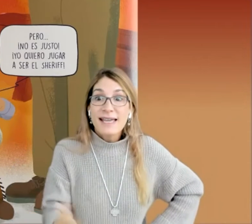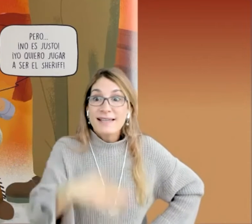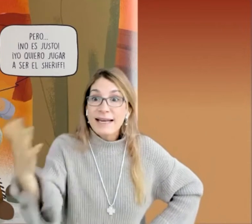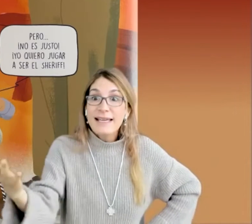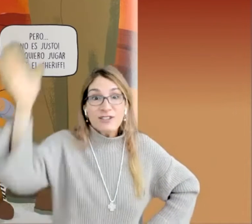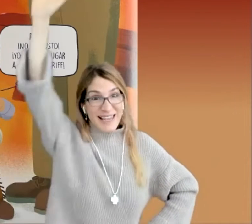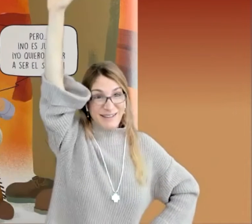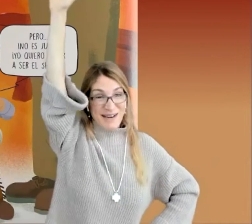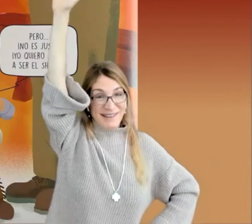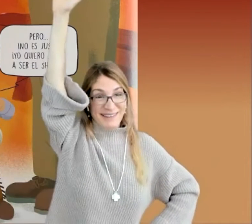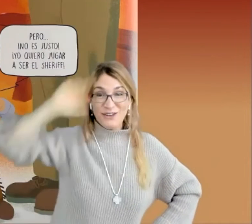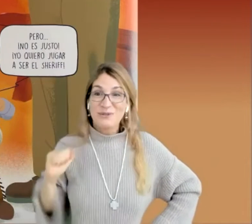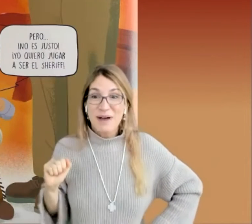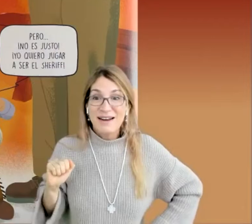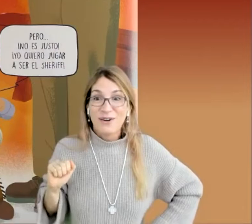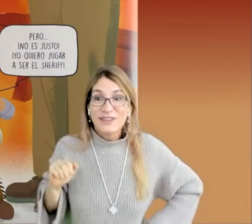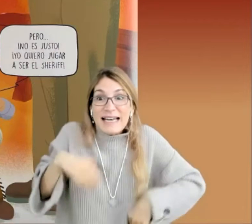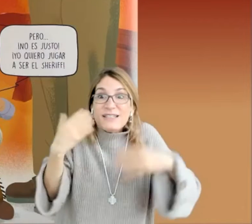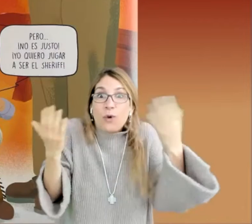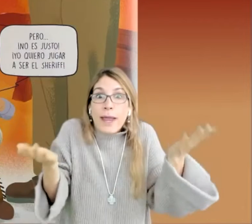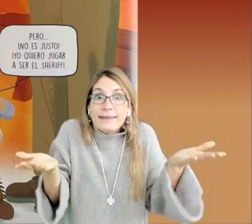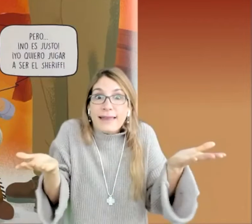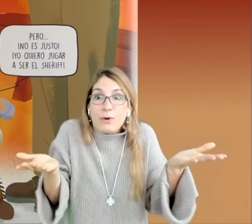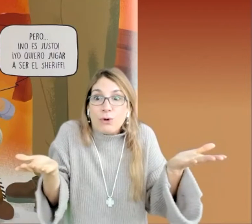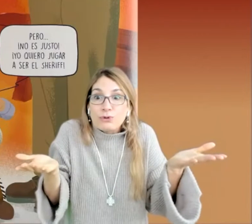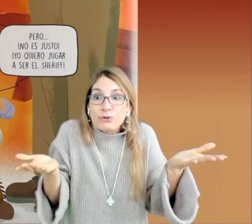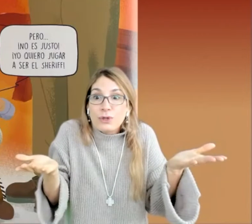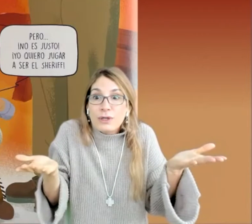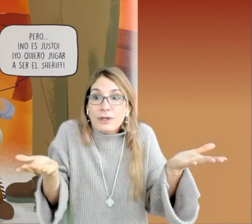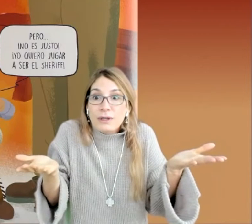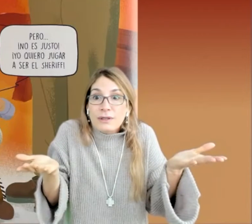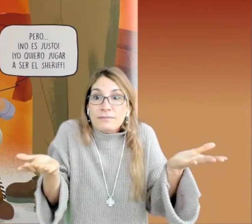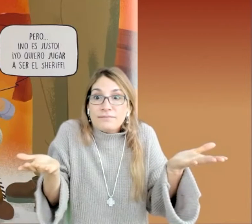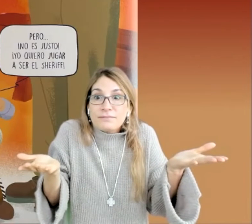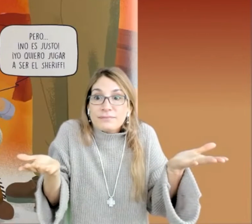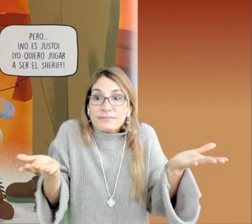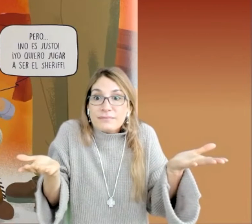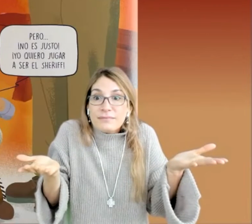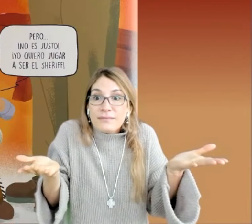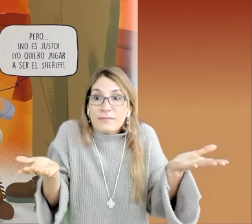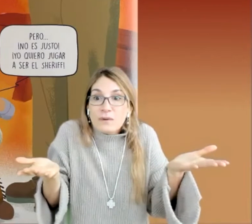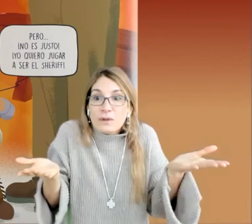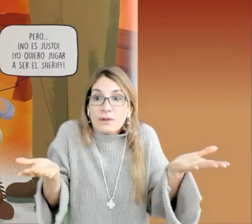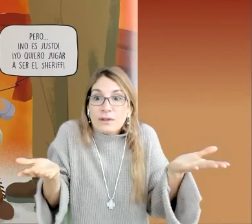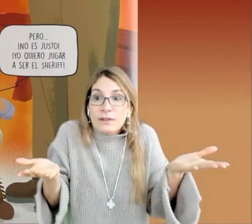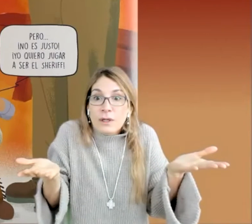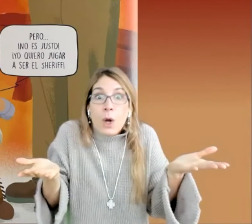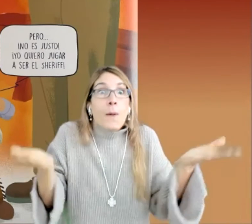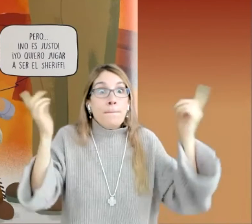¡Así es, Dalís! ¡Estaba levantando su mano! ¡Dalís, cuéntanos! Porque es muy bandón y ellos